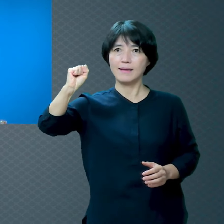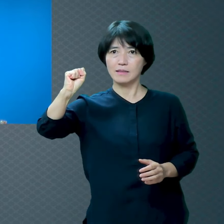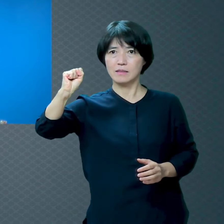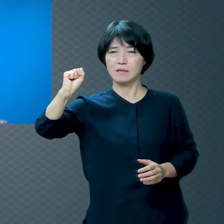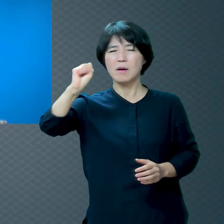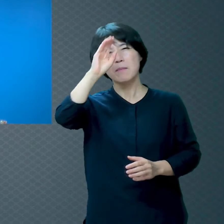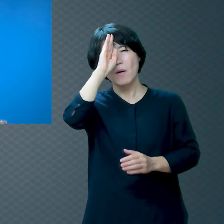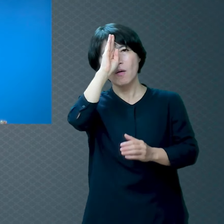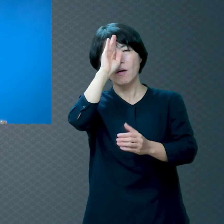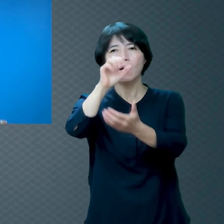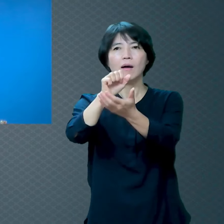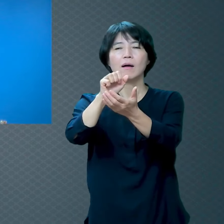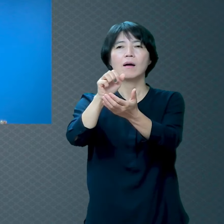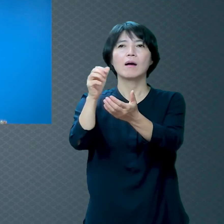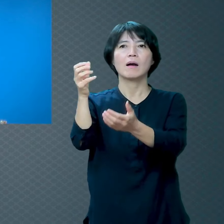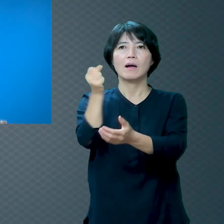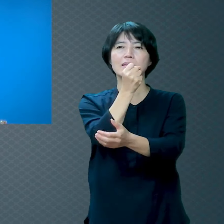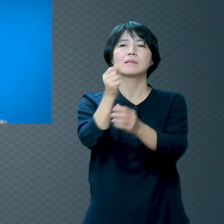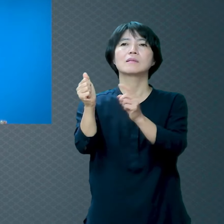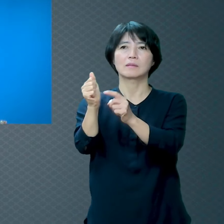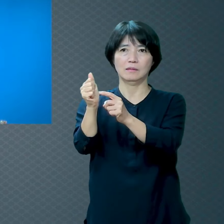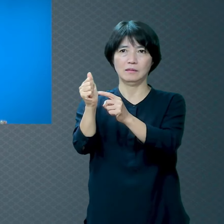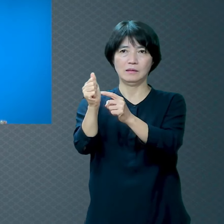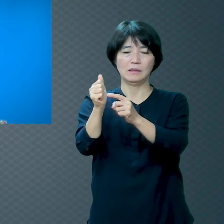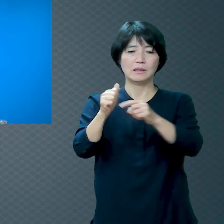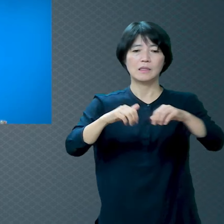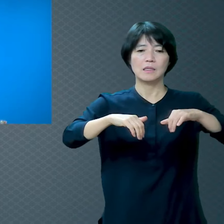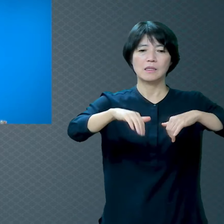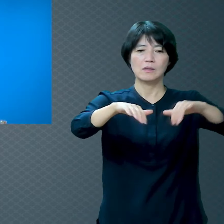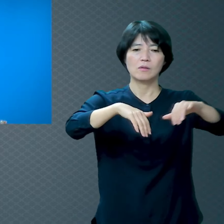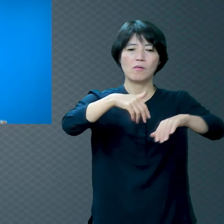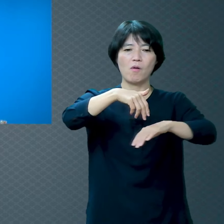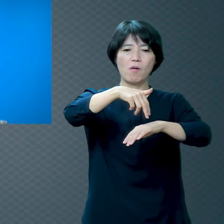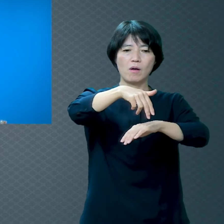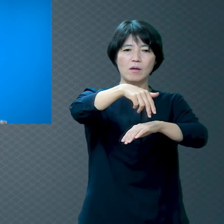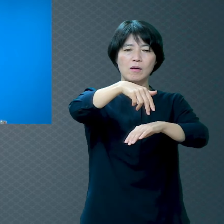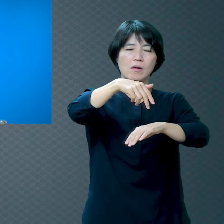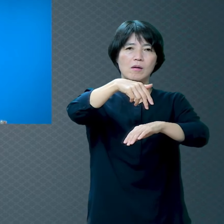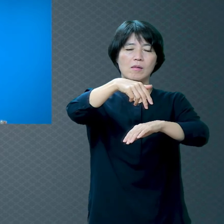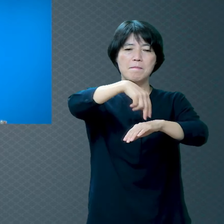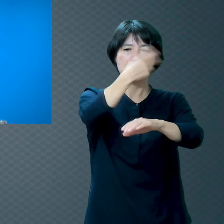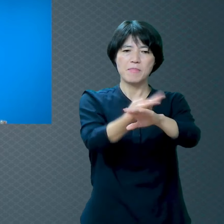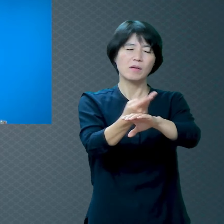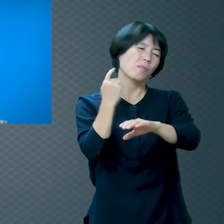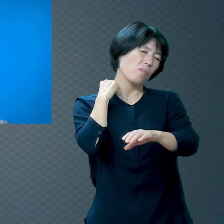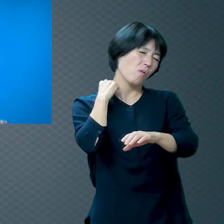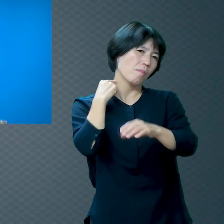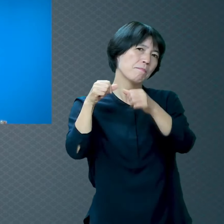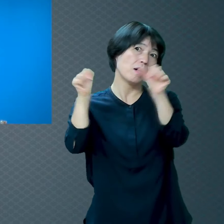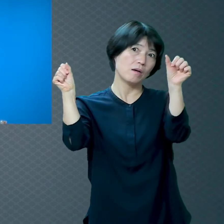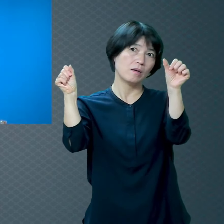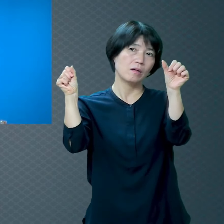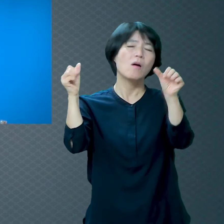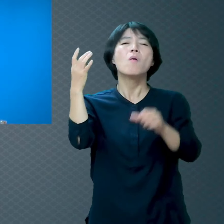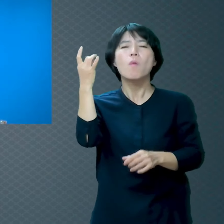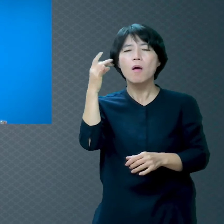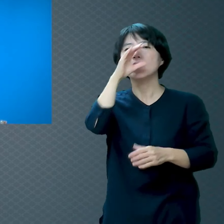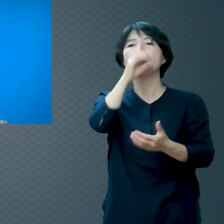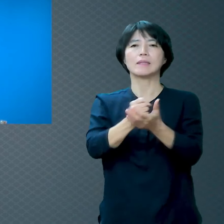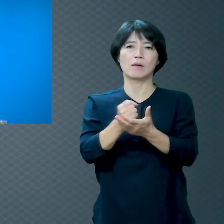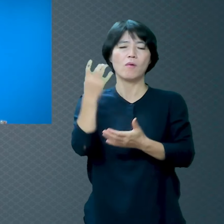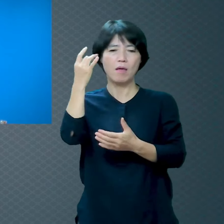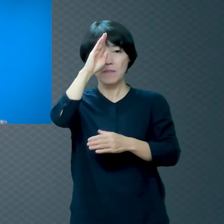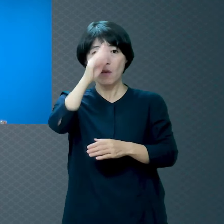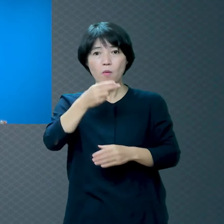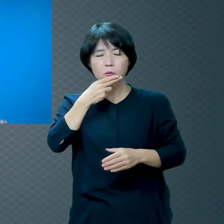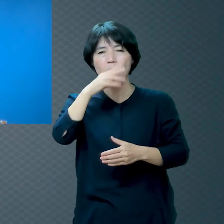걸어가다가 넘어졌어요 목을 다쳤어요 원래 그 환자가 아니에요 멀쩡했던 분이에요